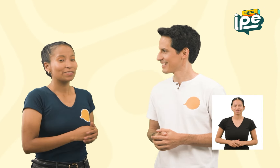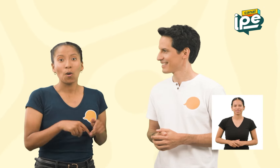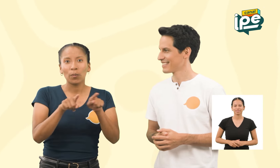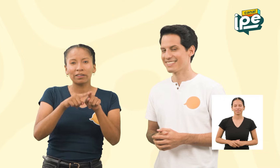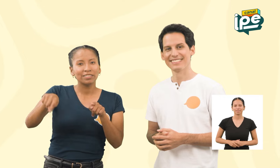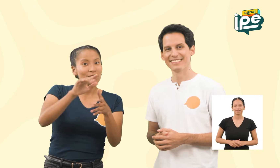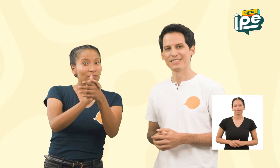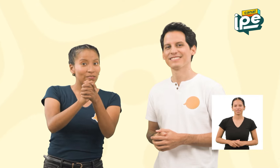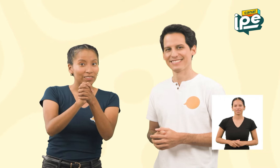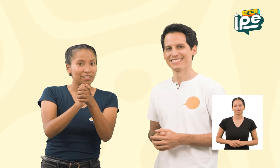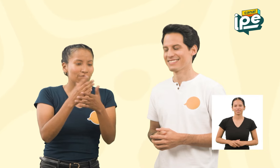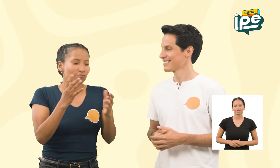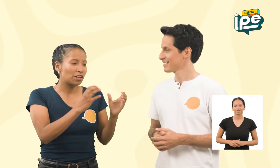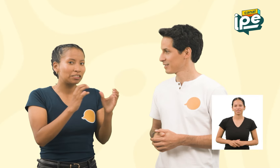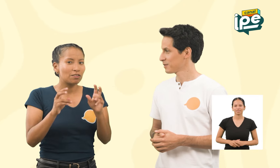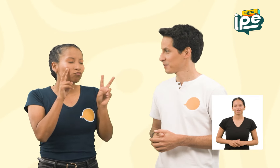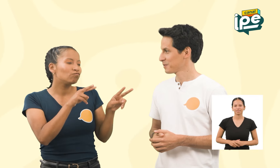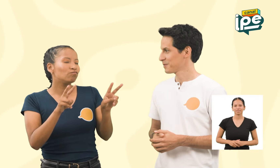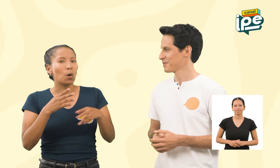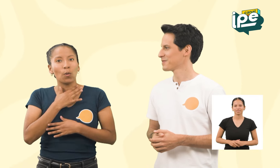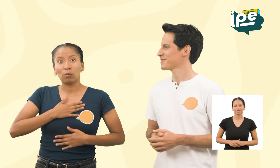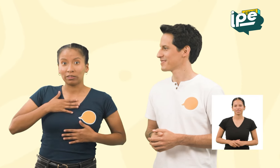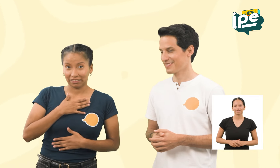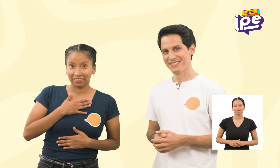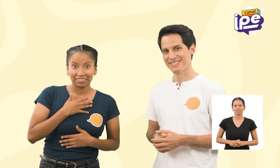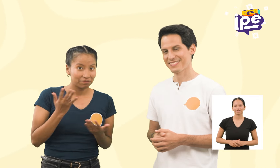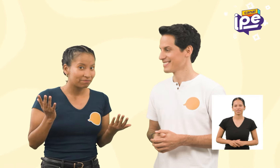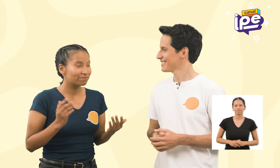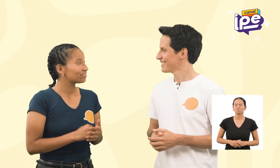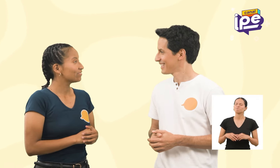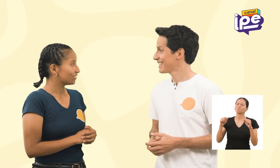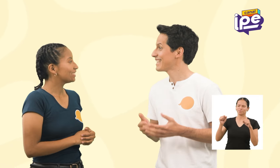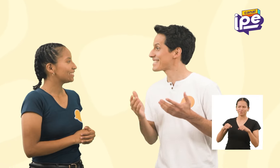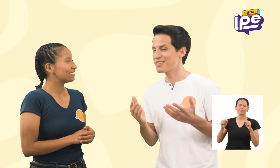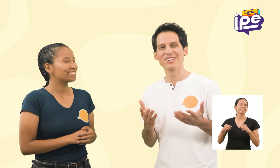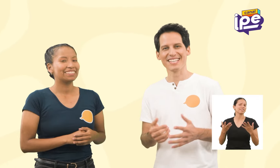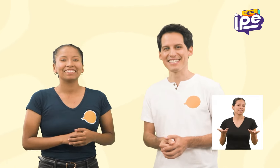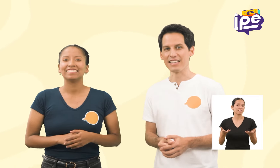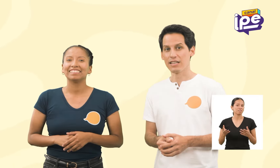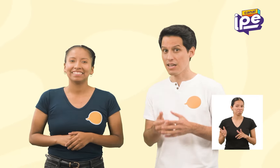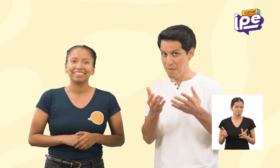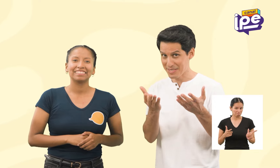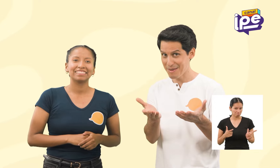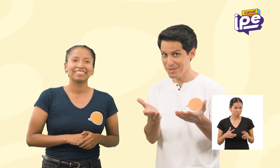Espero que nuestros amigos también estén disfrutando las clases. ¡De seguro que sí! ¿Empezamos?